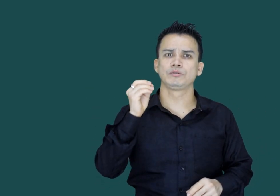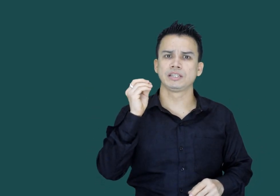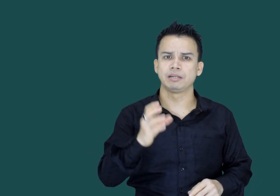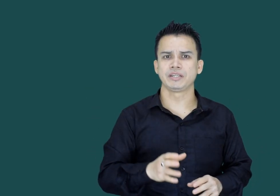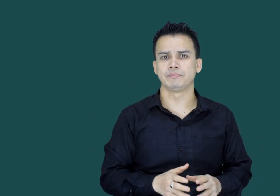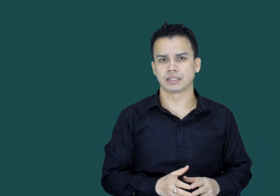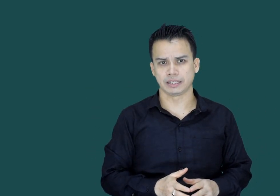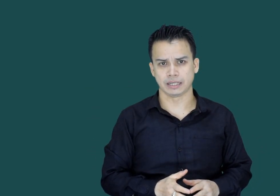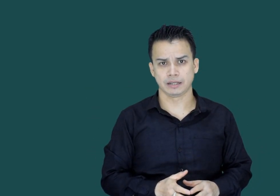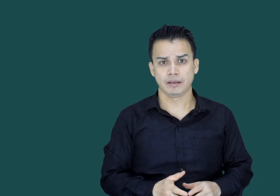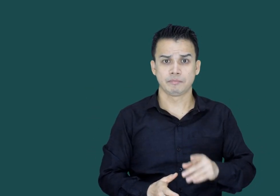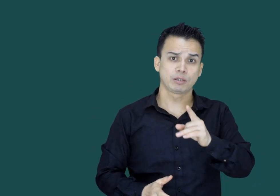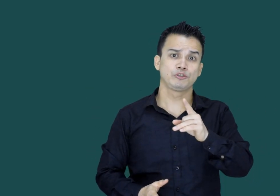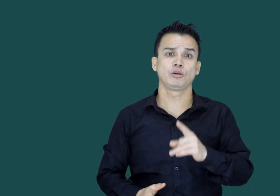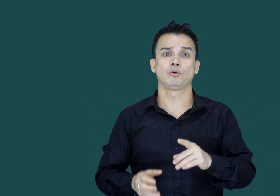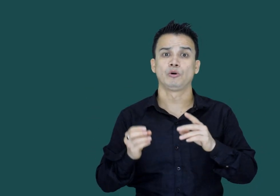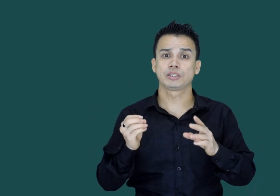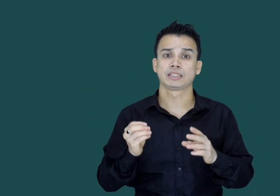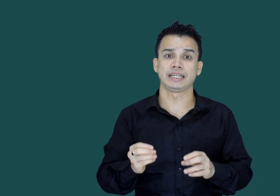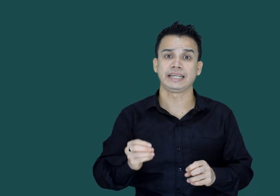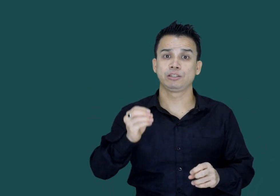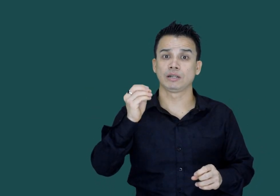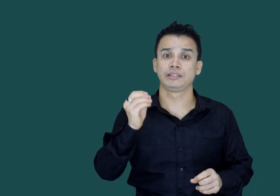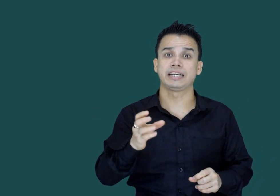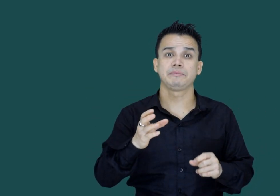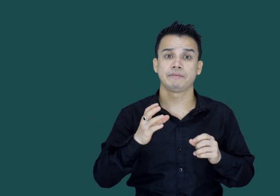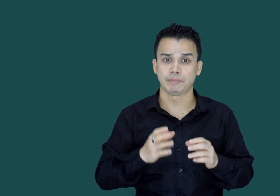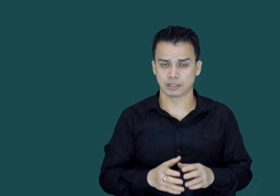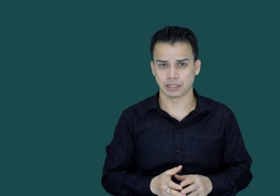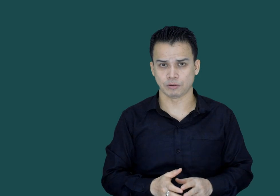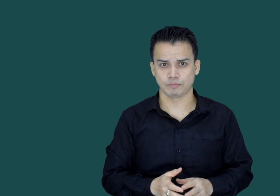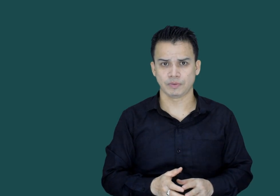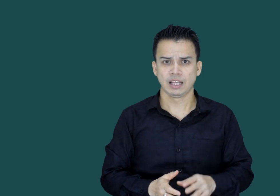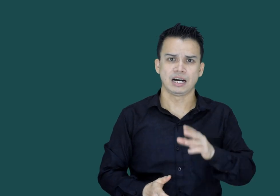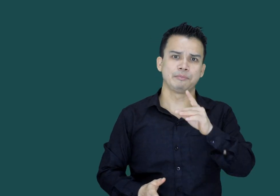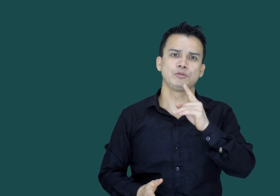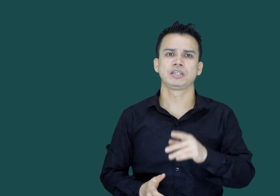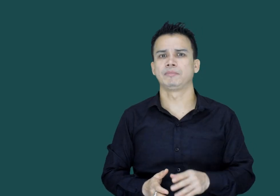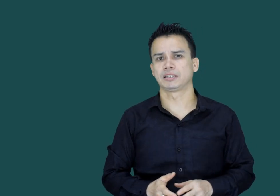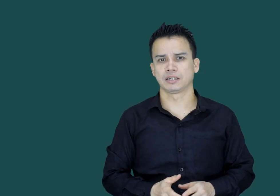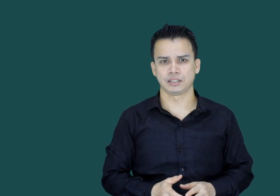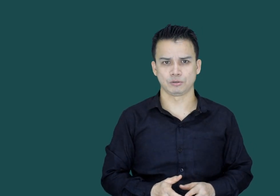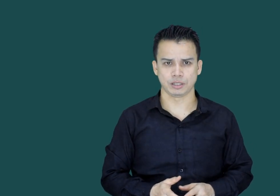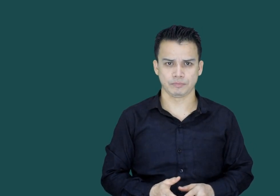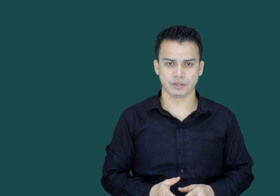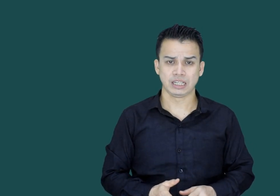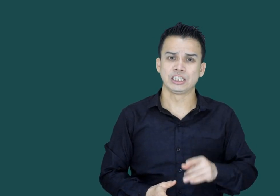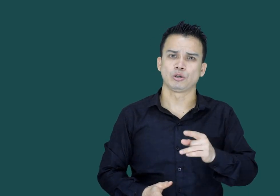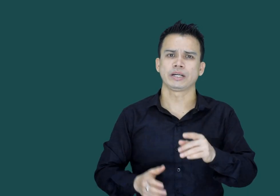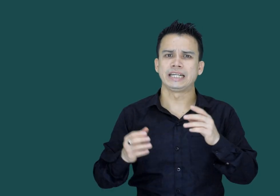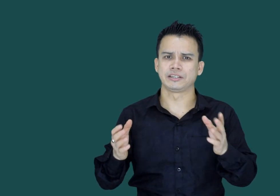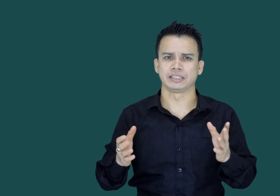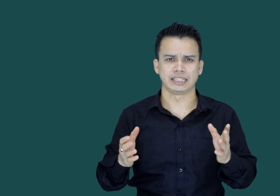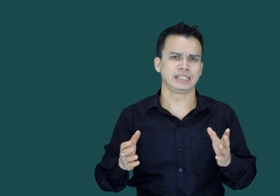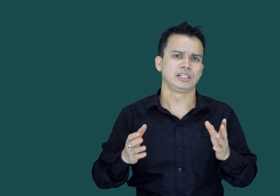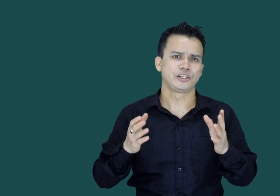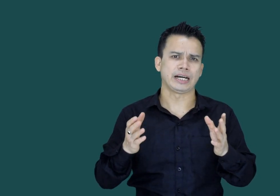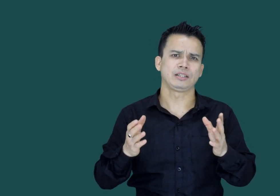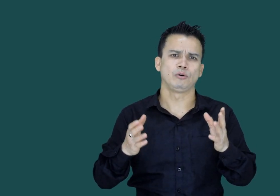ان کی ضمیر مر گئی ہے پر کچھ لوگ ہو سکتے ہیں جو انجانے میں فس گئے ہوں ہمیں ان کی مدد کرنی ہوگی تھوڑا alert شاید ہو